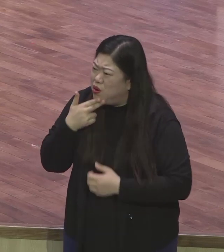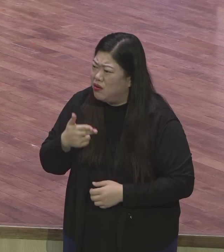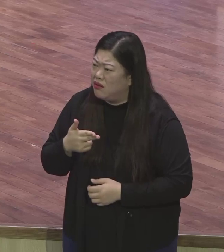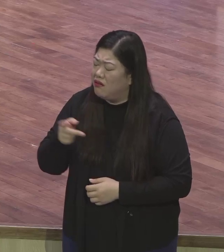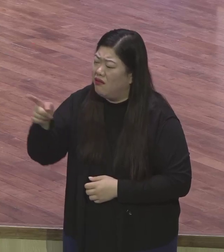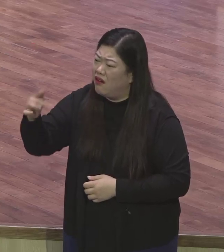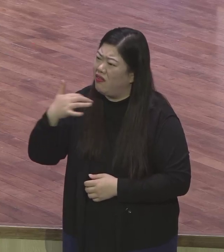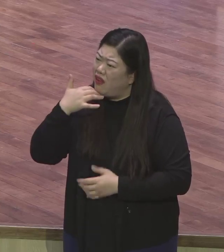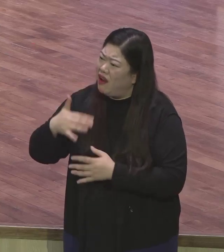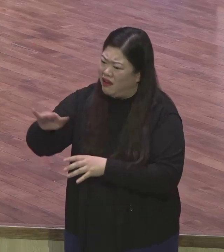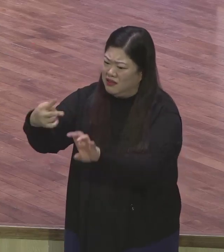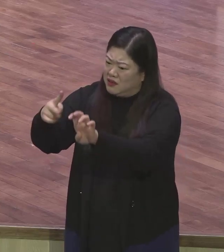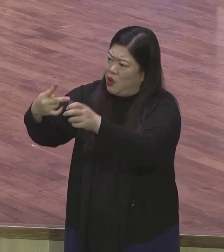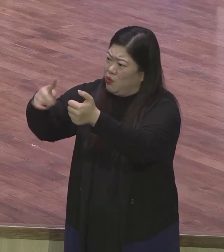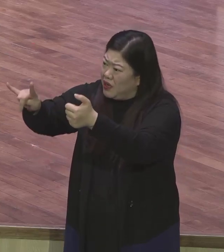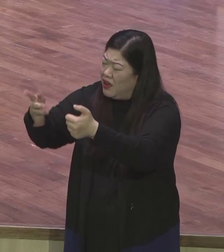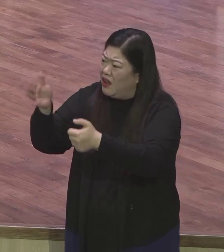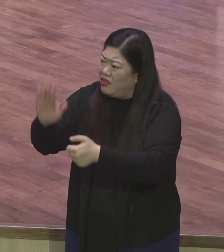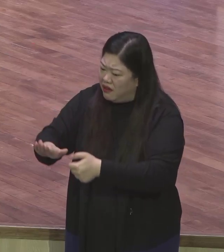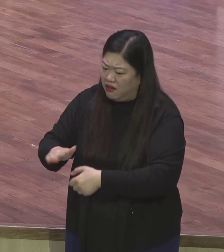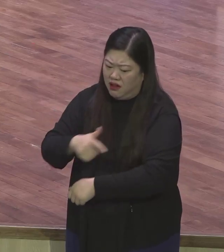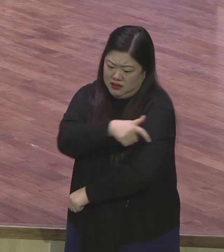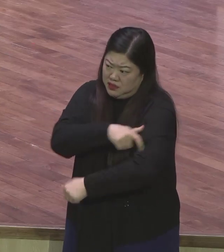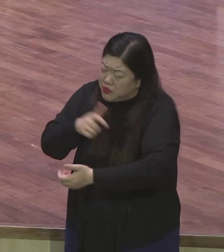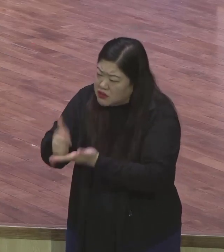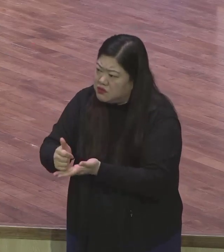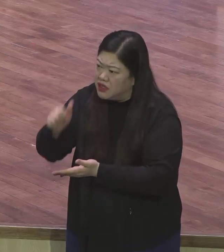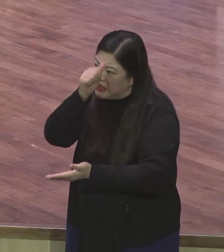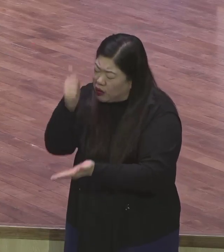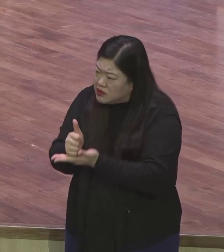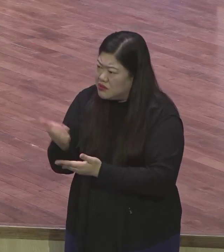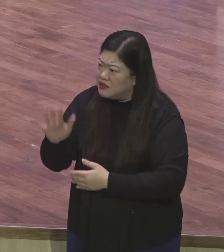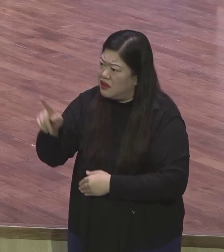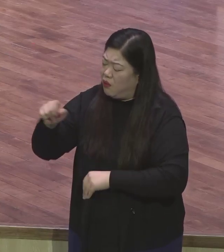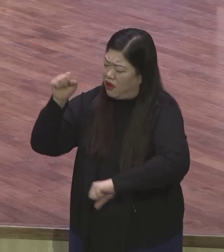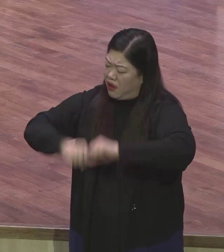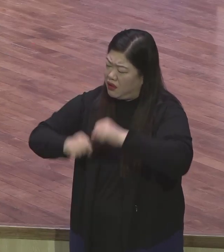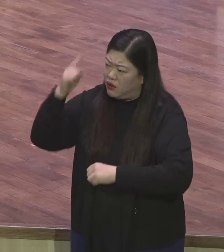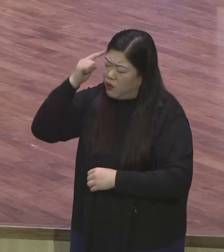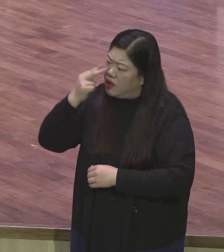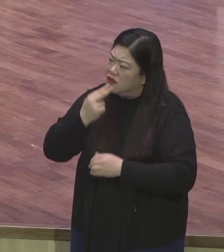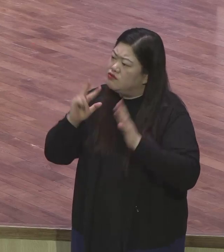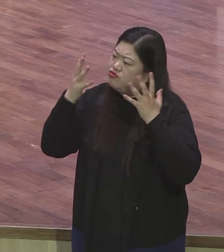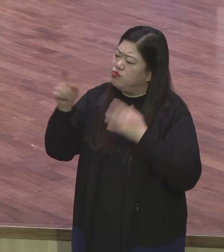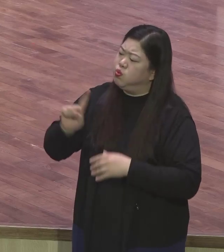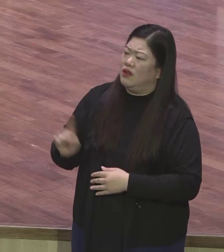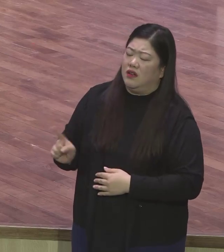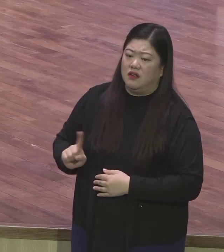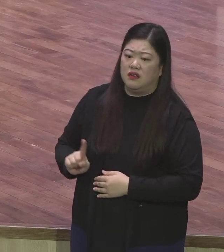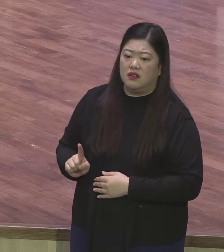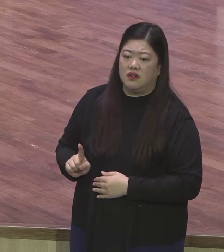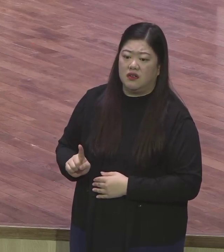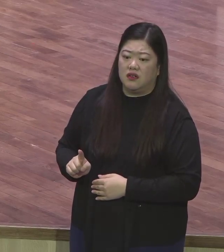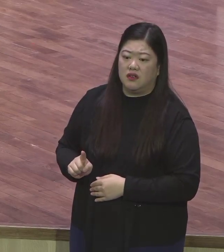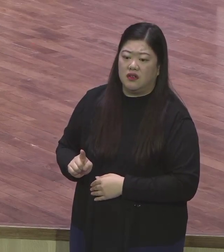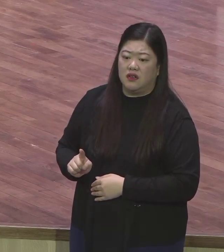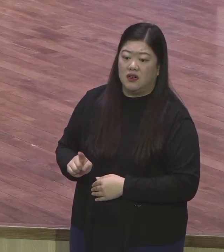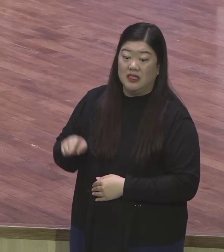교회에서는 직부는 어른인데 노는 게 어른아이란 말이에요 그게 덕이 안 되는 거예요 오늘 본문 3절